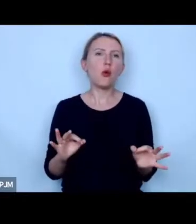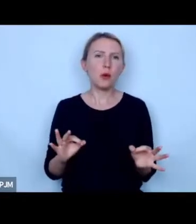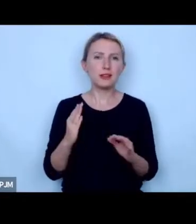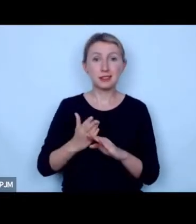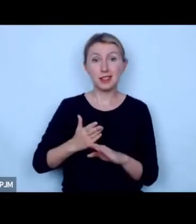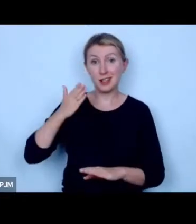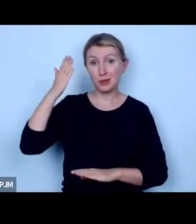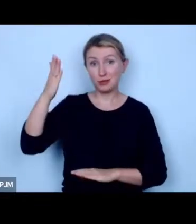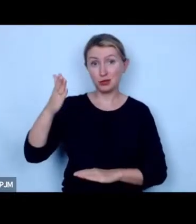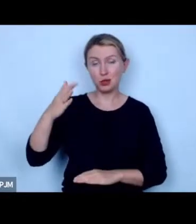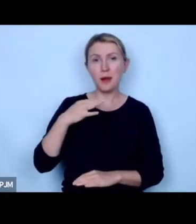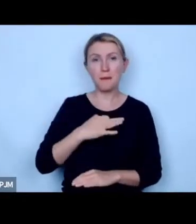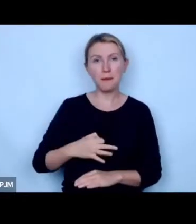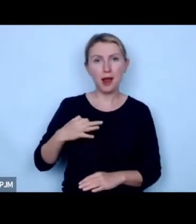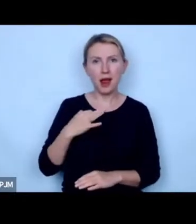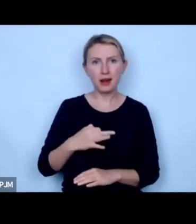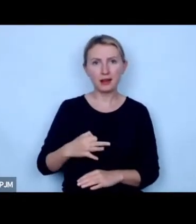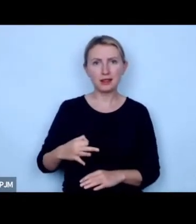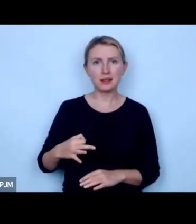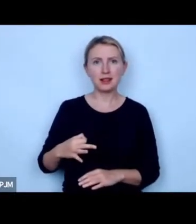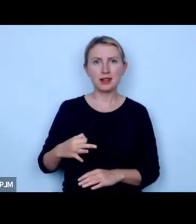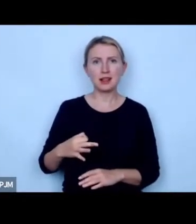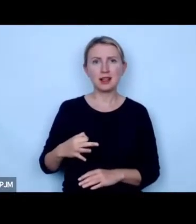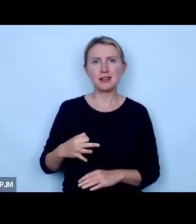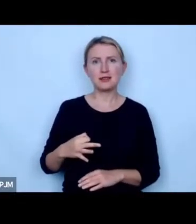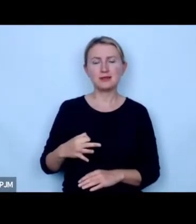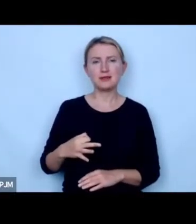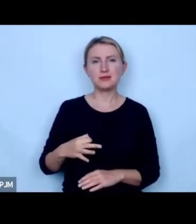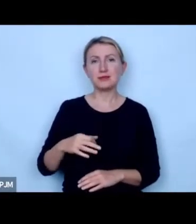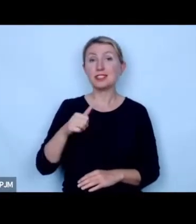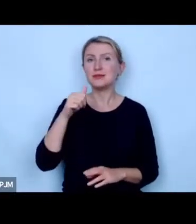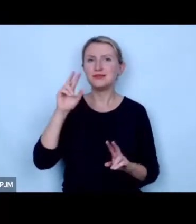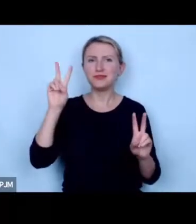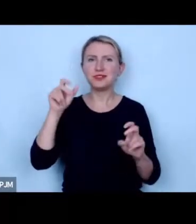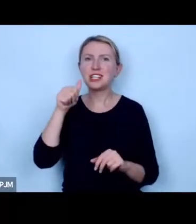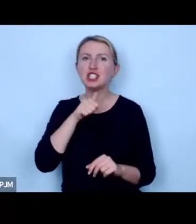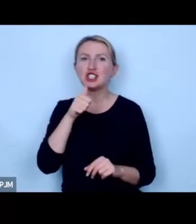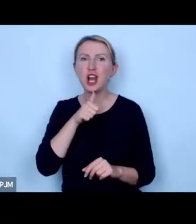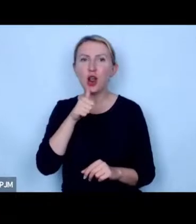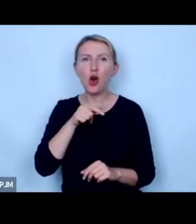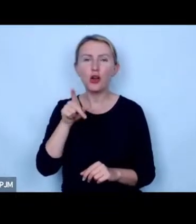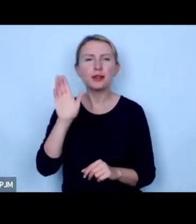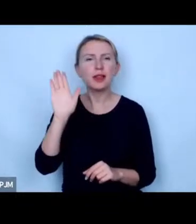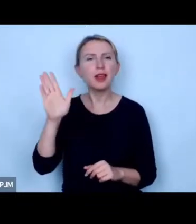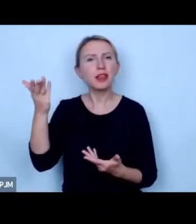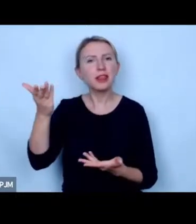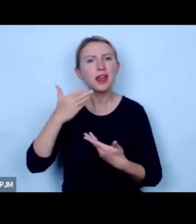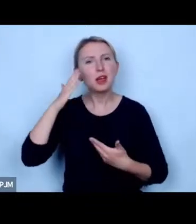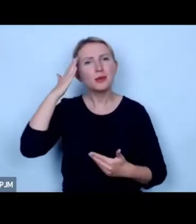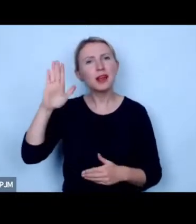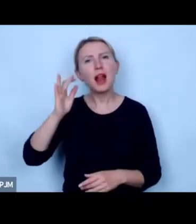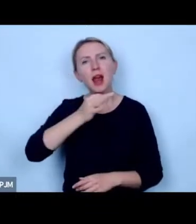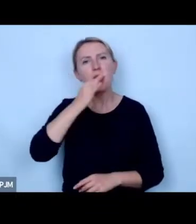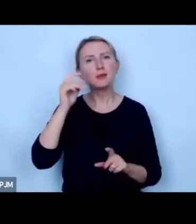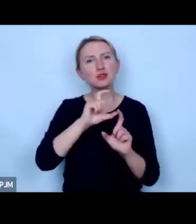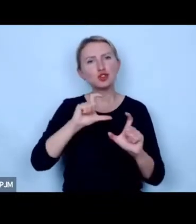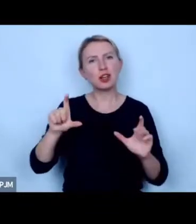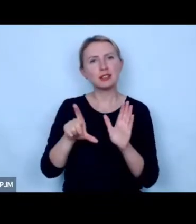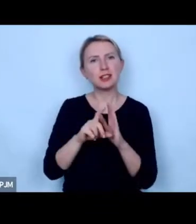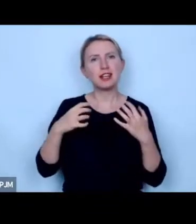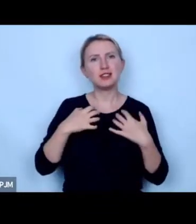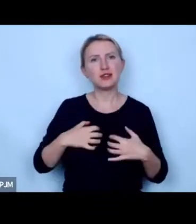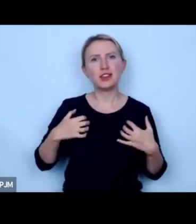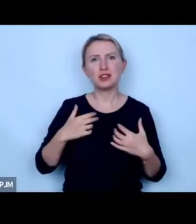przyszłe partie o takim zabarwieniu zielonym dają nadzieję na lepsze czasy dla zwierząt